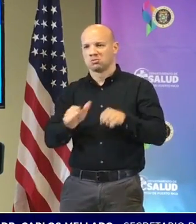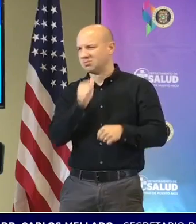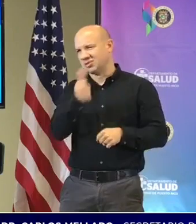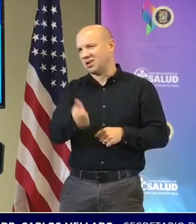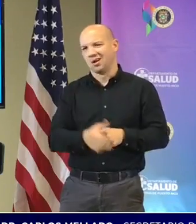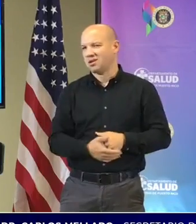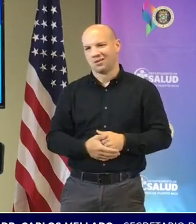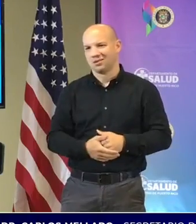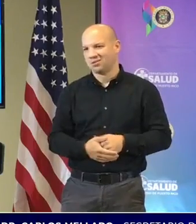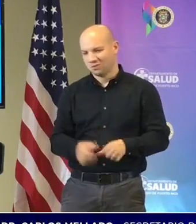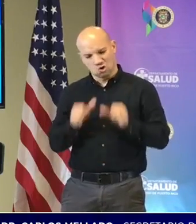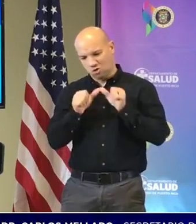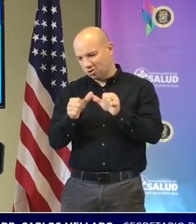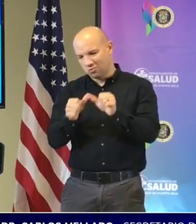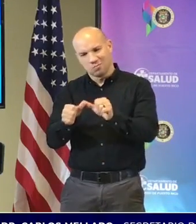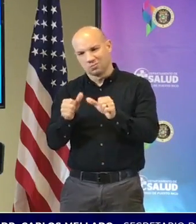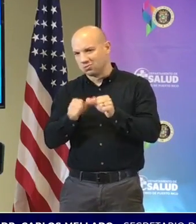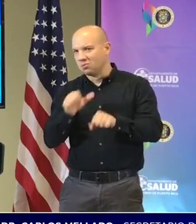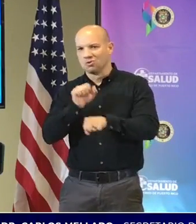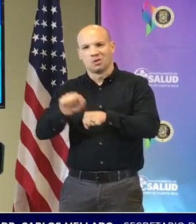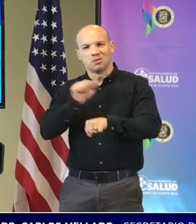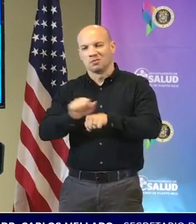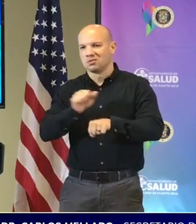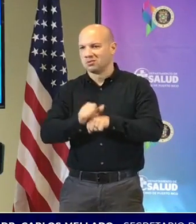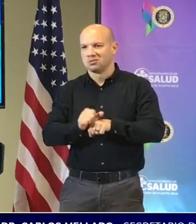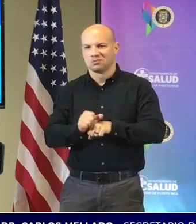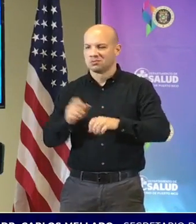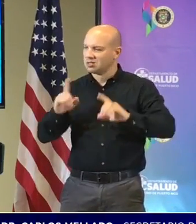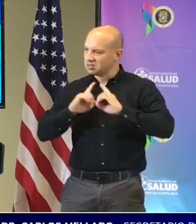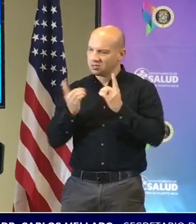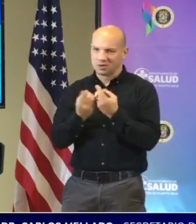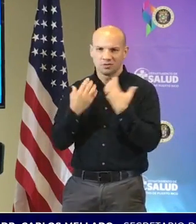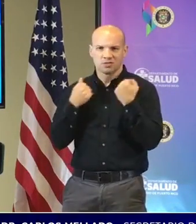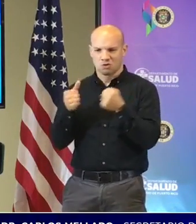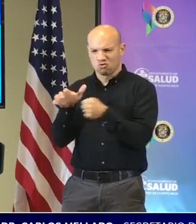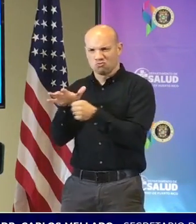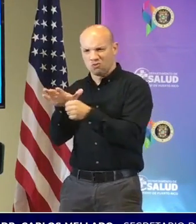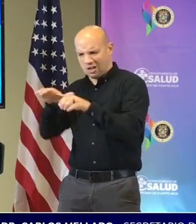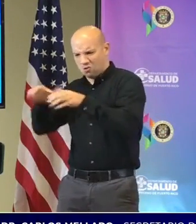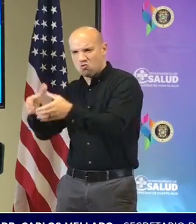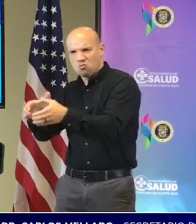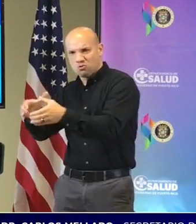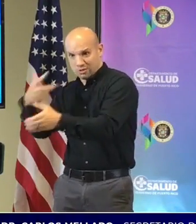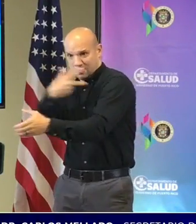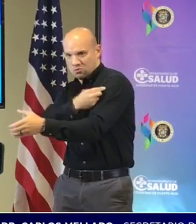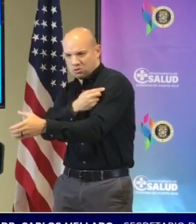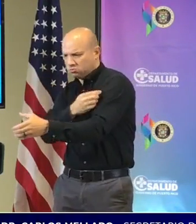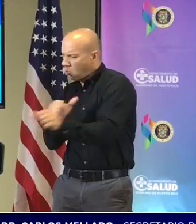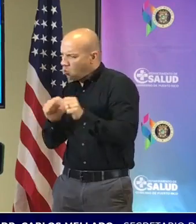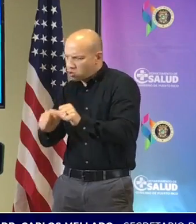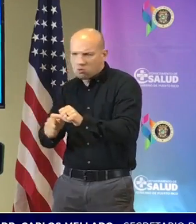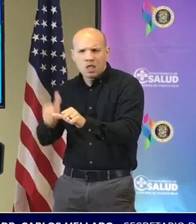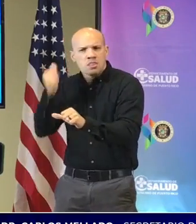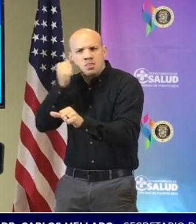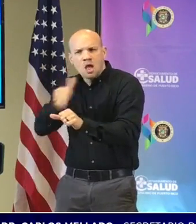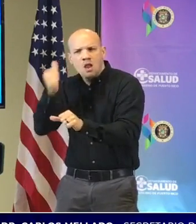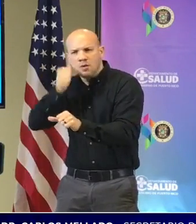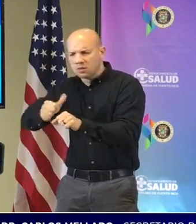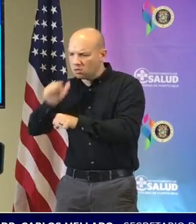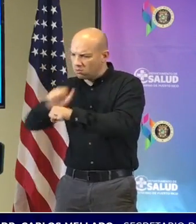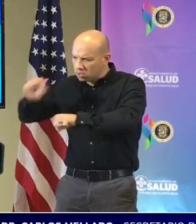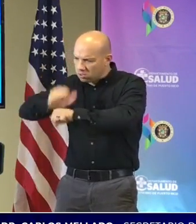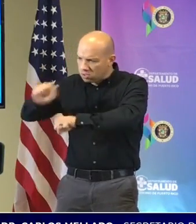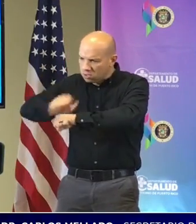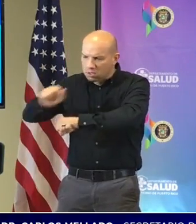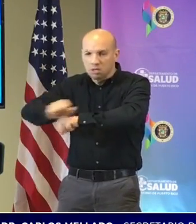la división del departamento de vacunación del departamento de salud no para y todos los días están trabajando o sea ciertamente